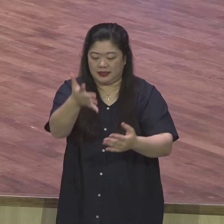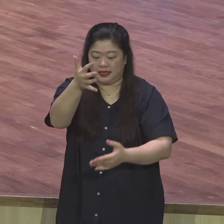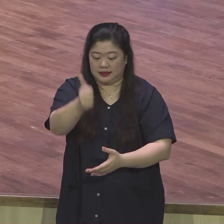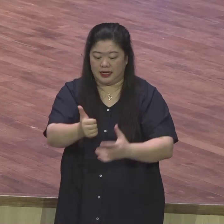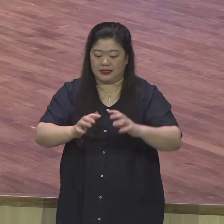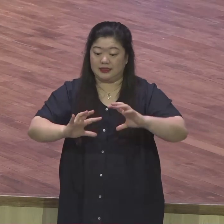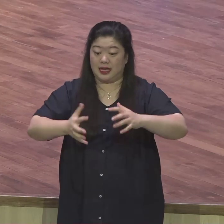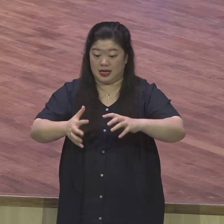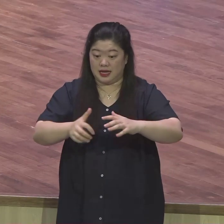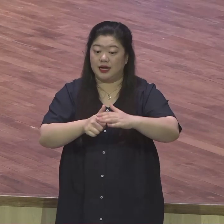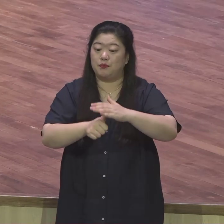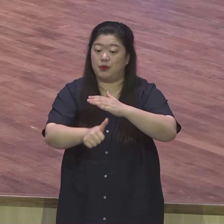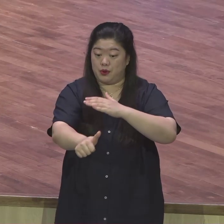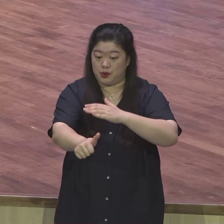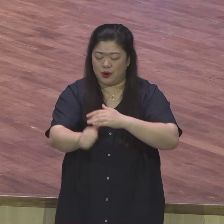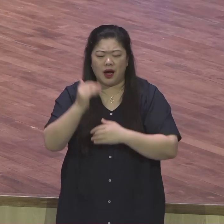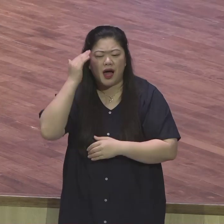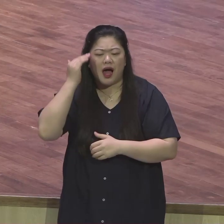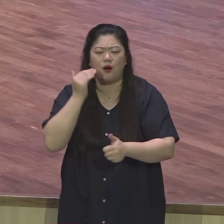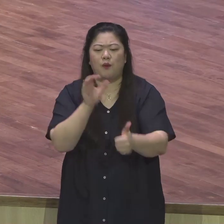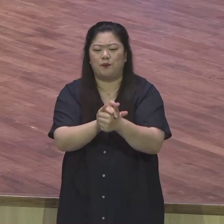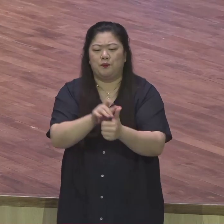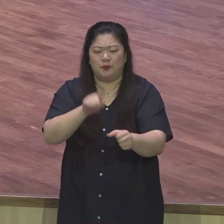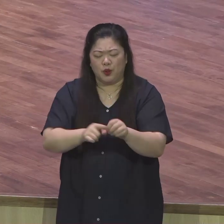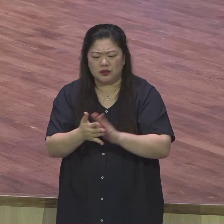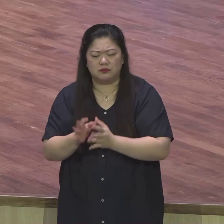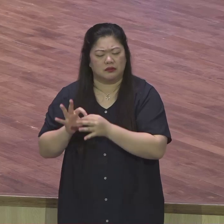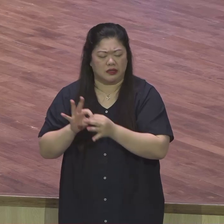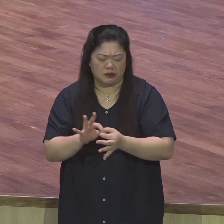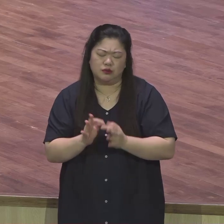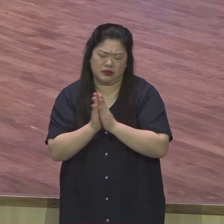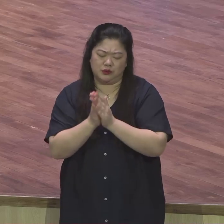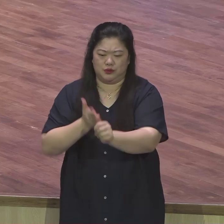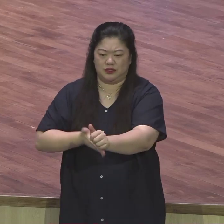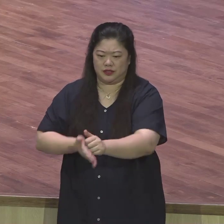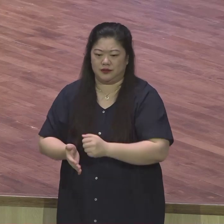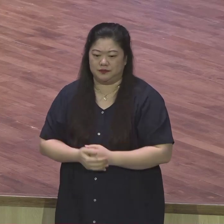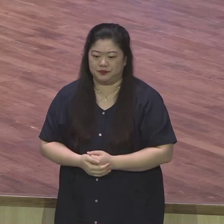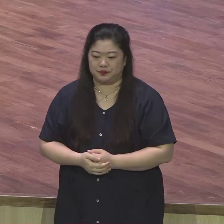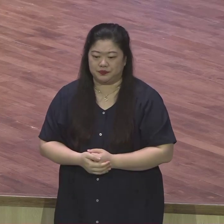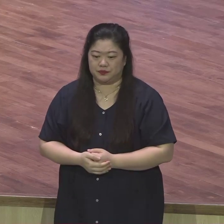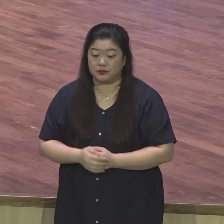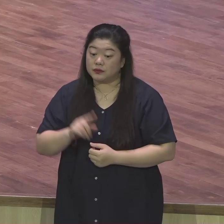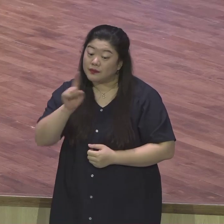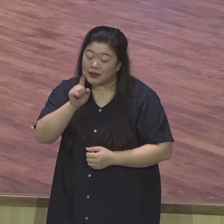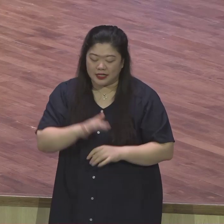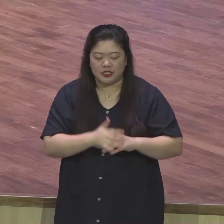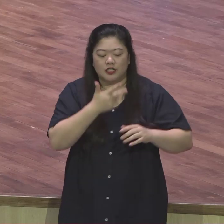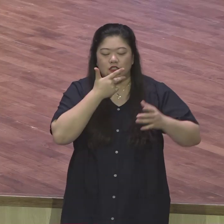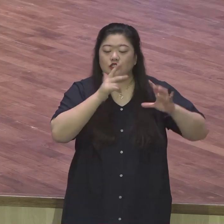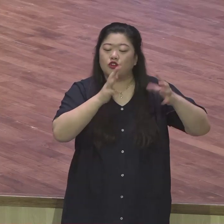믿고 기도하시기 바랍니다. 영국의 존 플라벨 목사님은 하나님의 섭리에 대해서 이런 말을 했습니다.